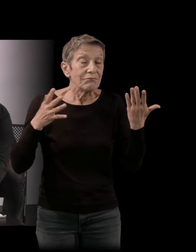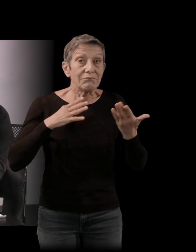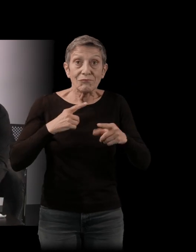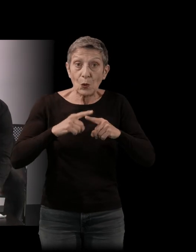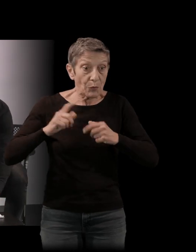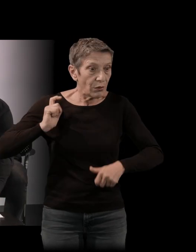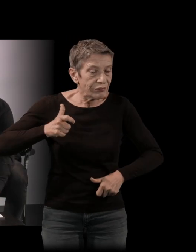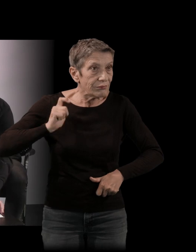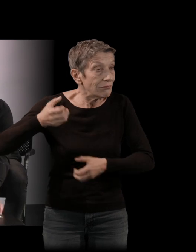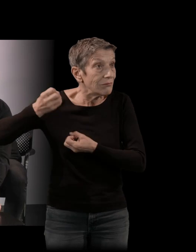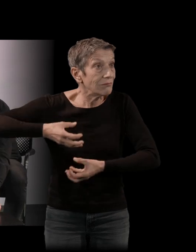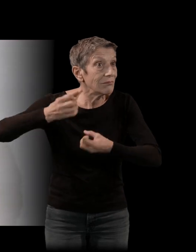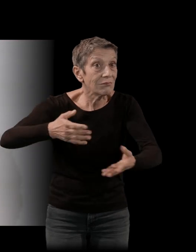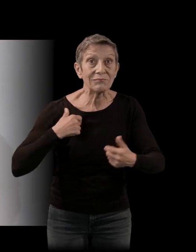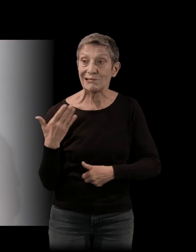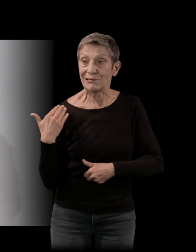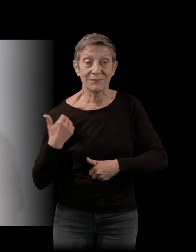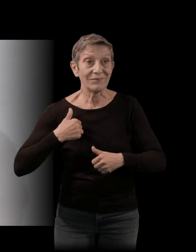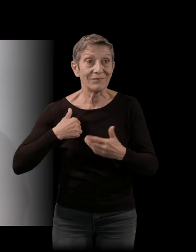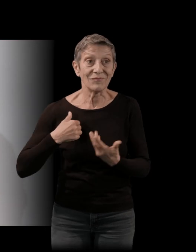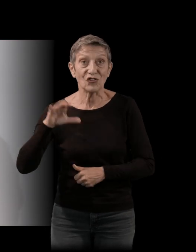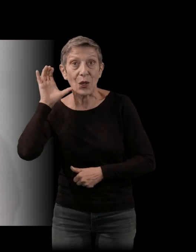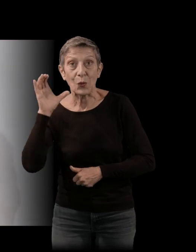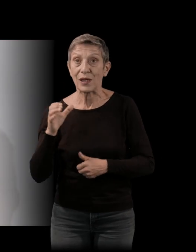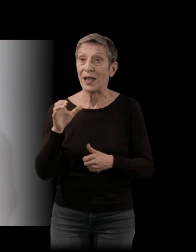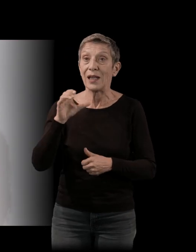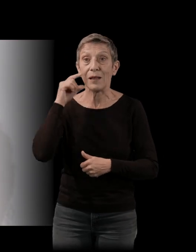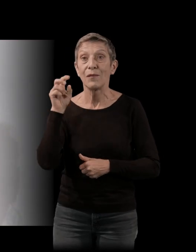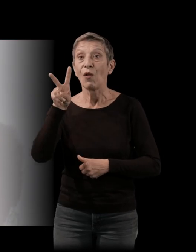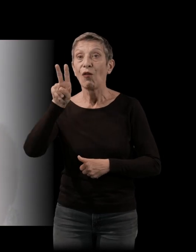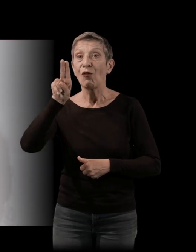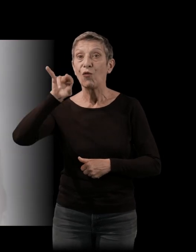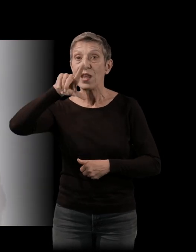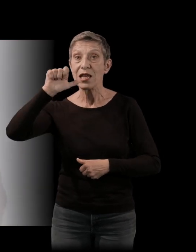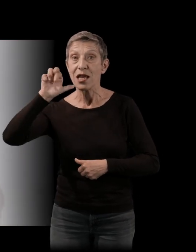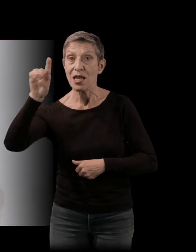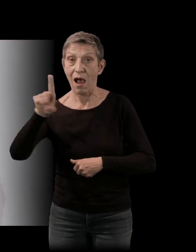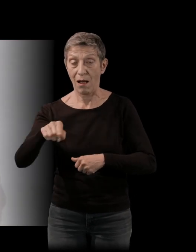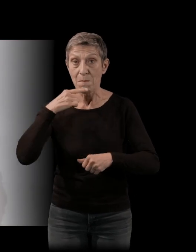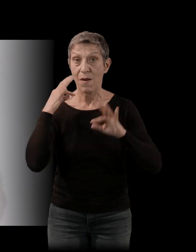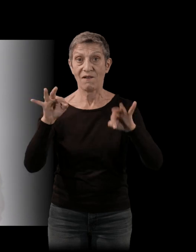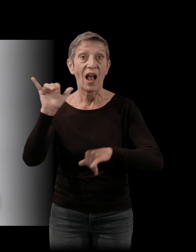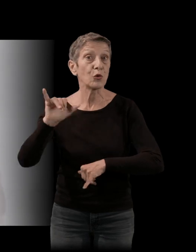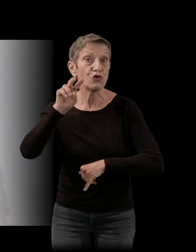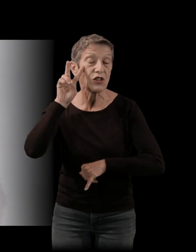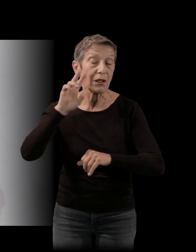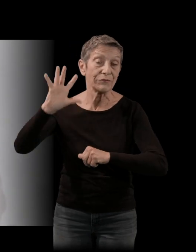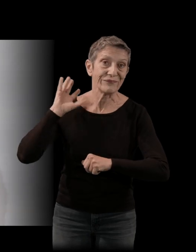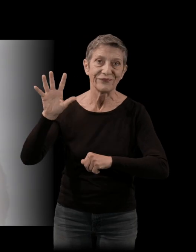'instant Éric Vuillard qui parlait de son propre roman sur l'Indochine. Et en fait, je m'aperçois que c'est un peu la même chose. La démarche de l